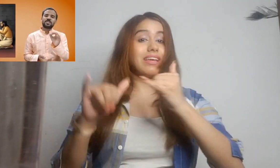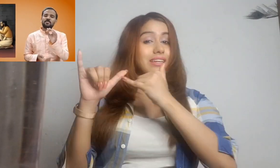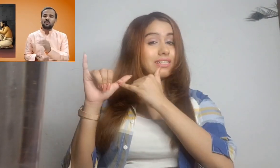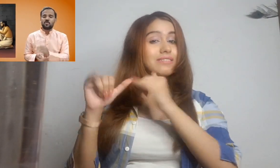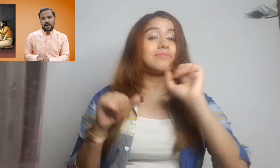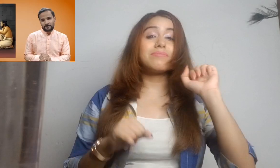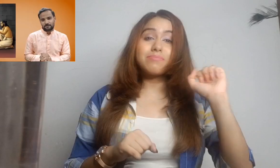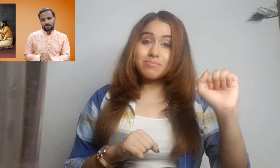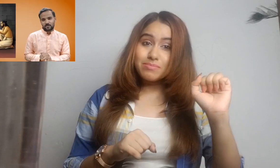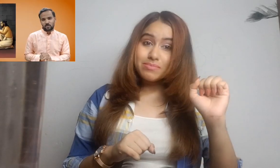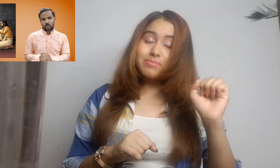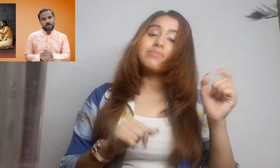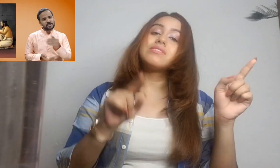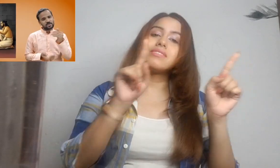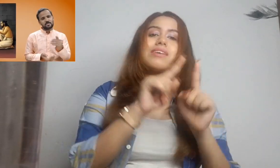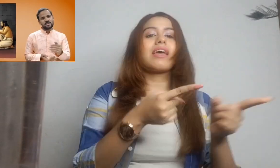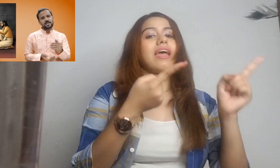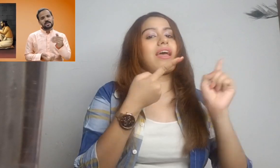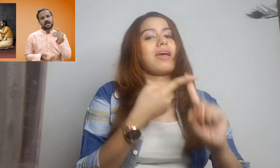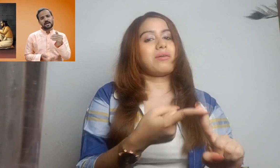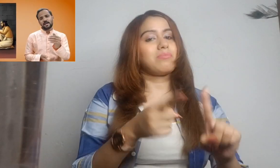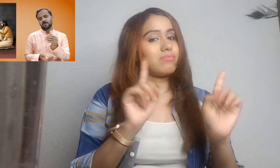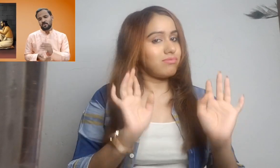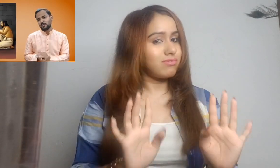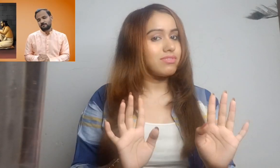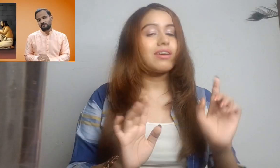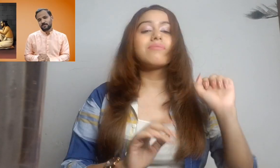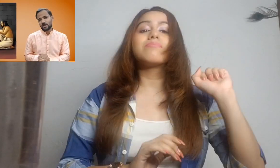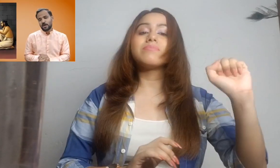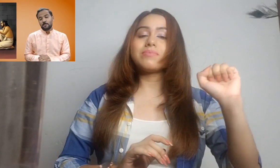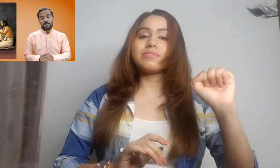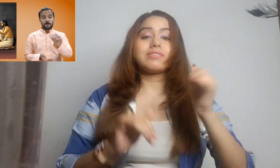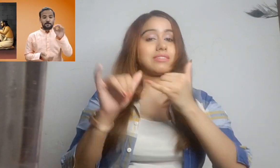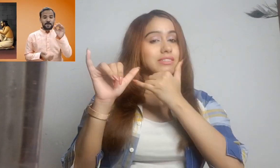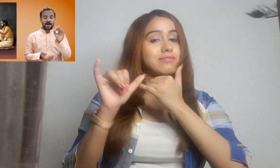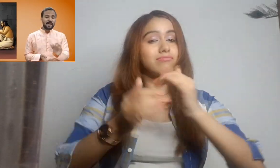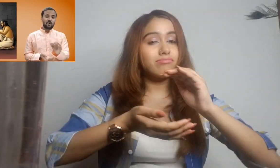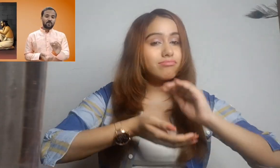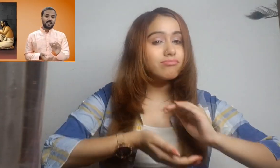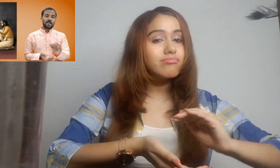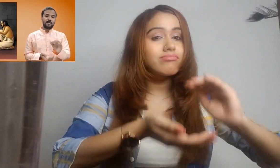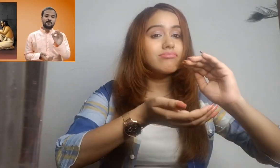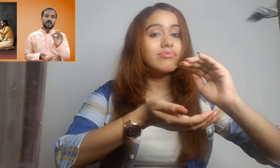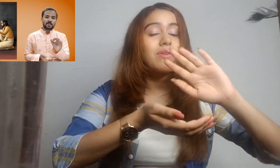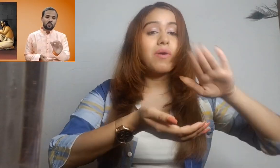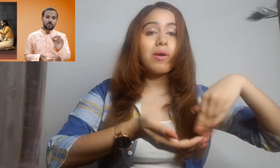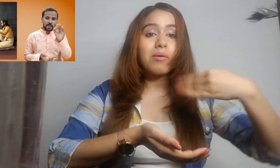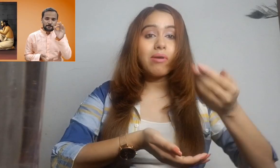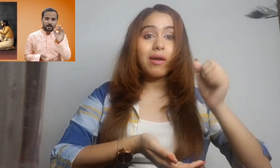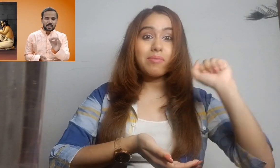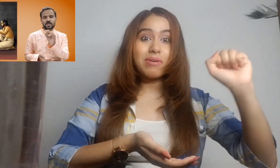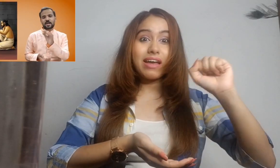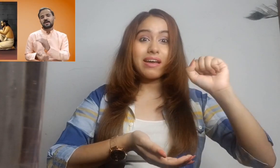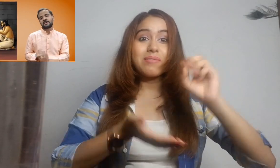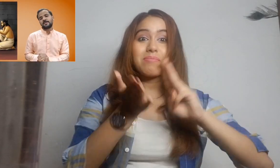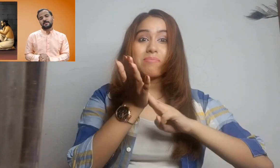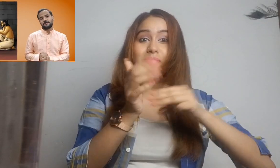जन्म हुआ तो मेरा जन्म ही कारागार में हुआ मेरे पैदा होते ही मृत्यू मेरी प्रतिक्षा कर रही थी